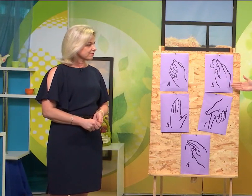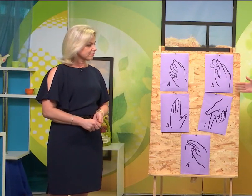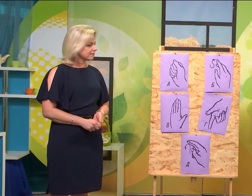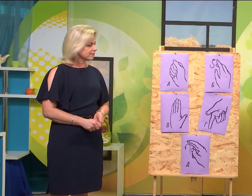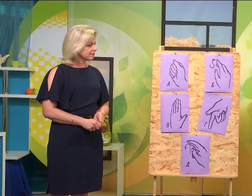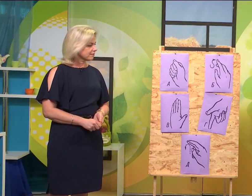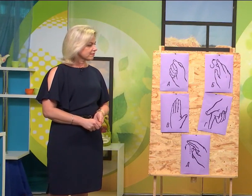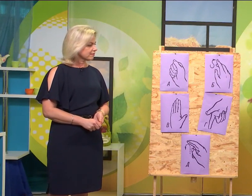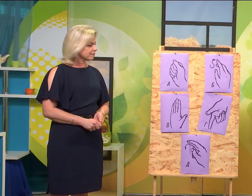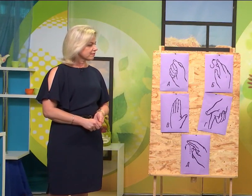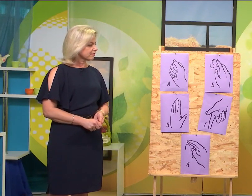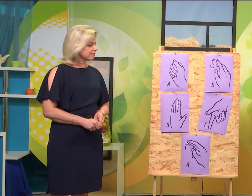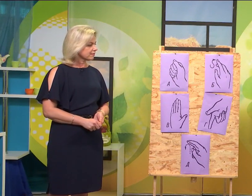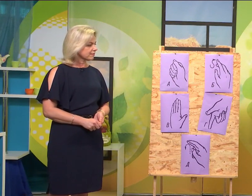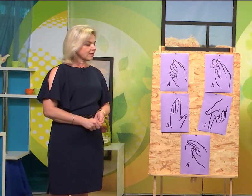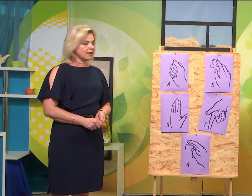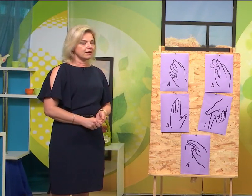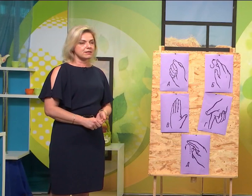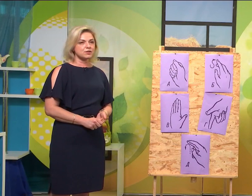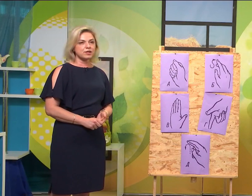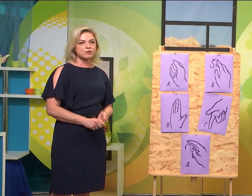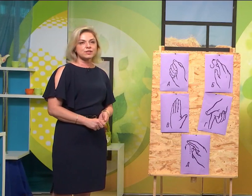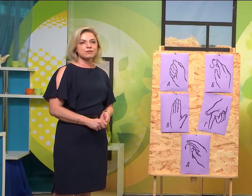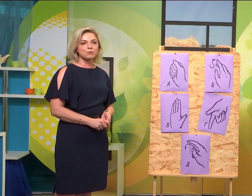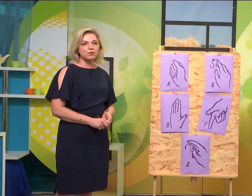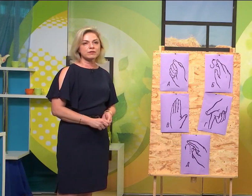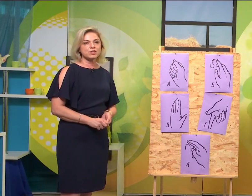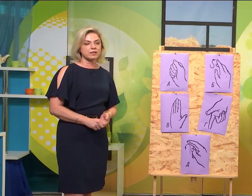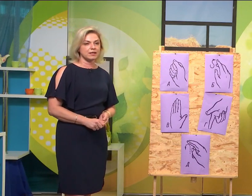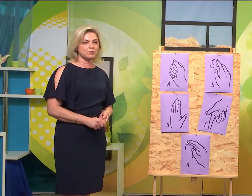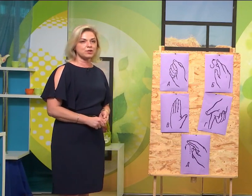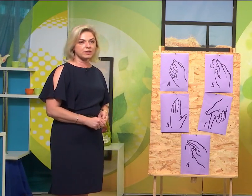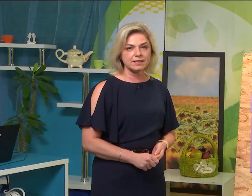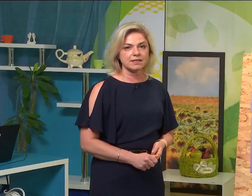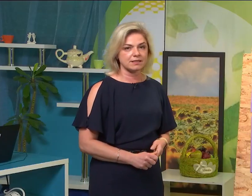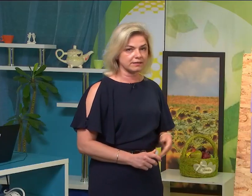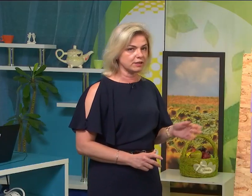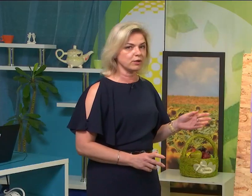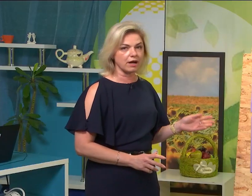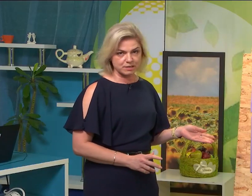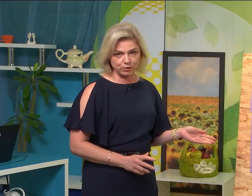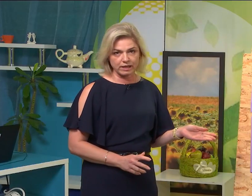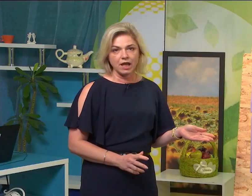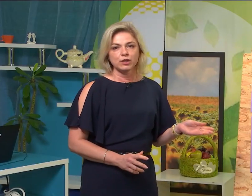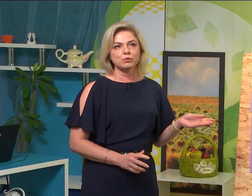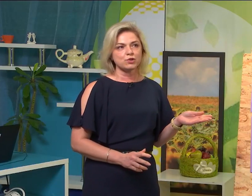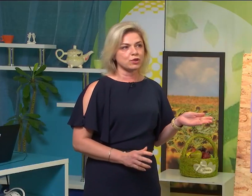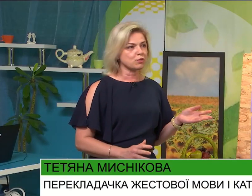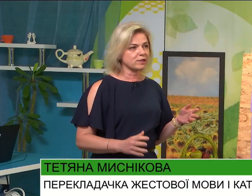по літерам? Чи все ж це все окремо вчиться? Звичайно, жестова мова, навчання її починається з дактильної азбуки. Тому що, якщо ми